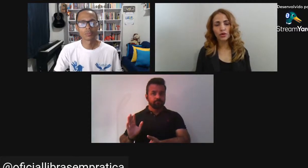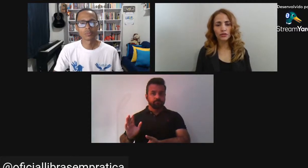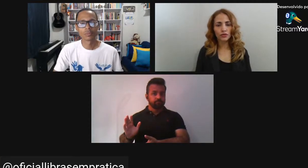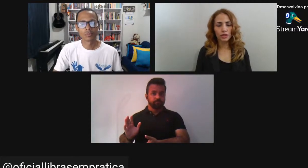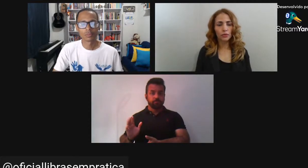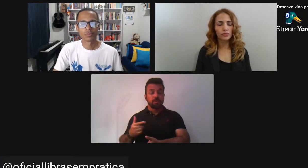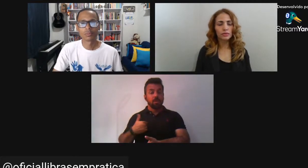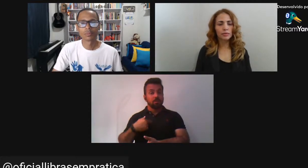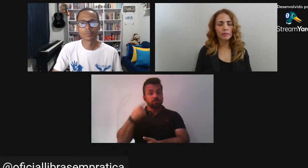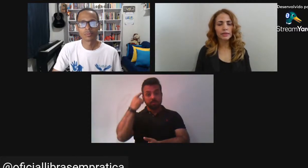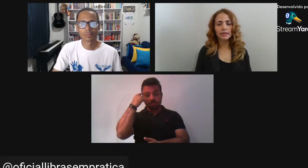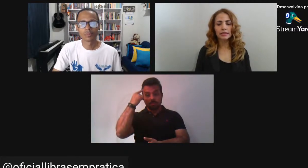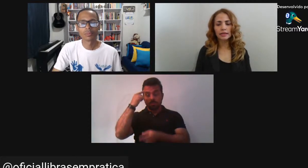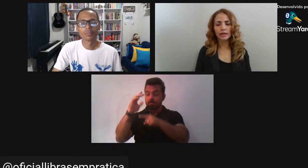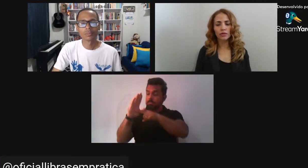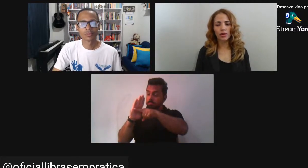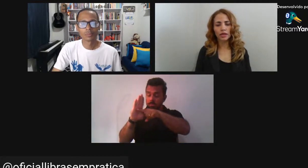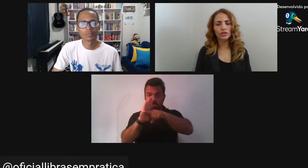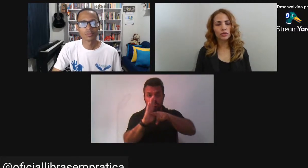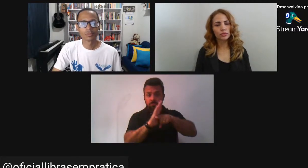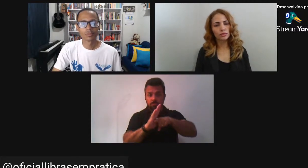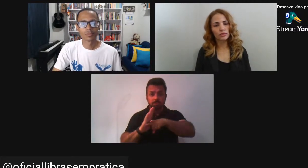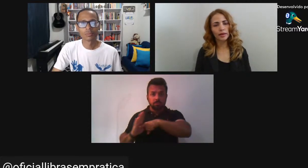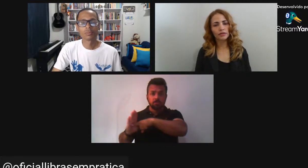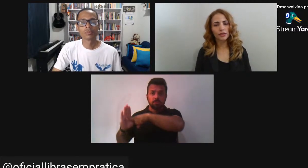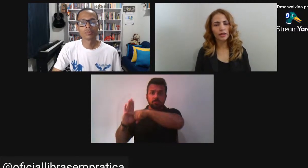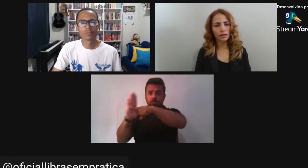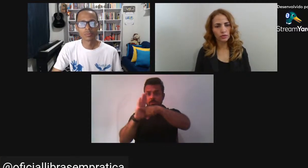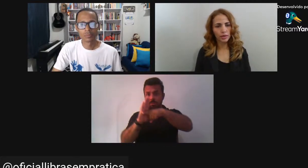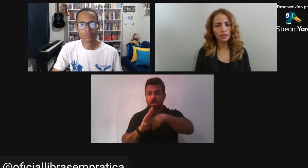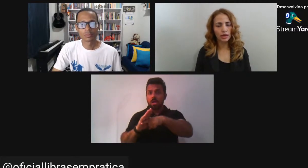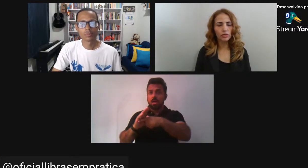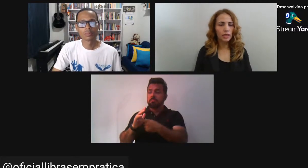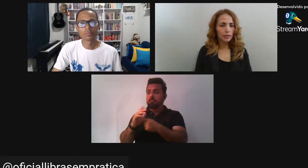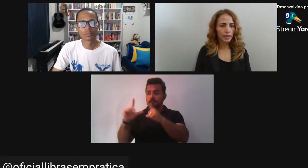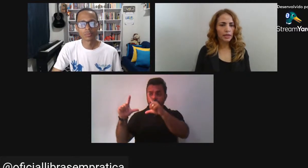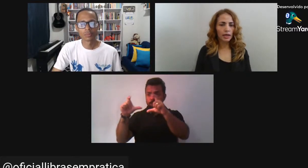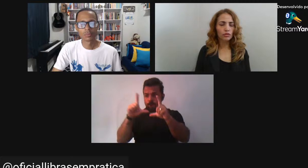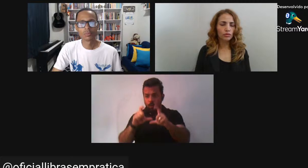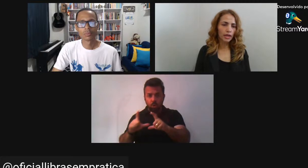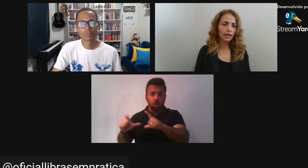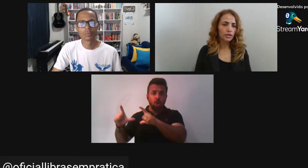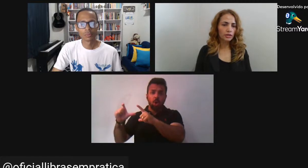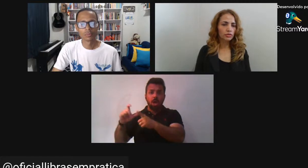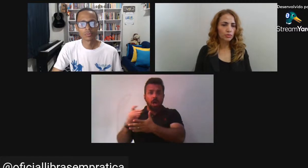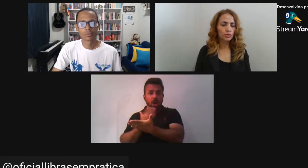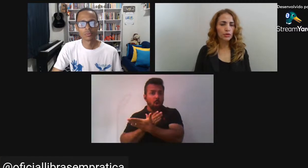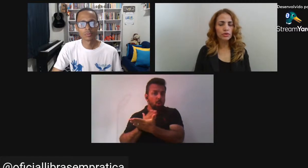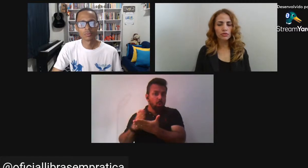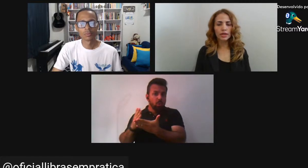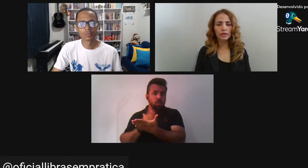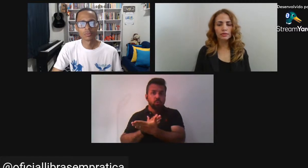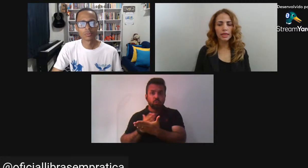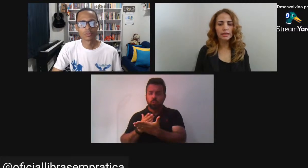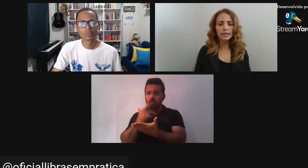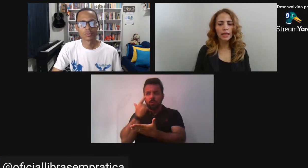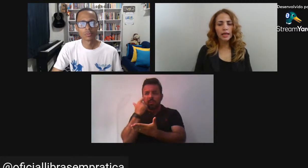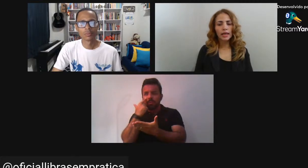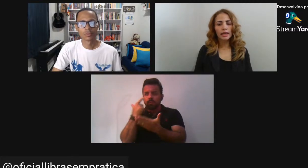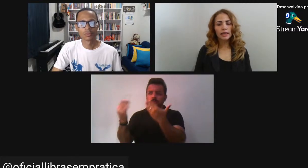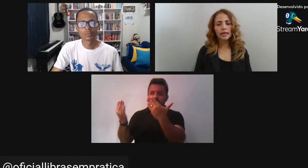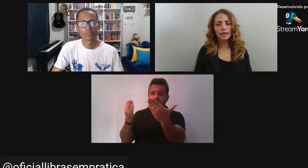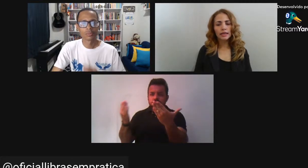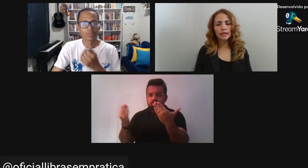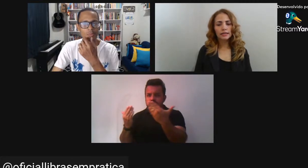Três fotógrafos E não um Na minha pesquisa Que é o Renche O Marco Ferrer E o Militão Para criar um contraste Entre o tipo de produção De cada um deles